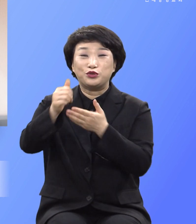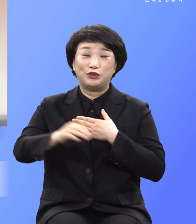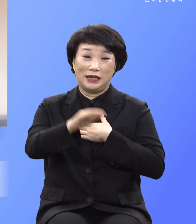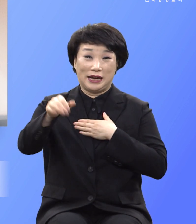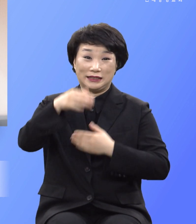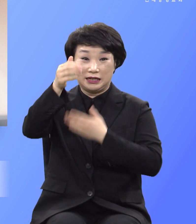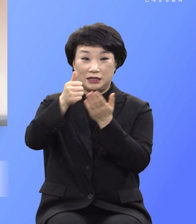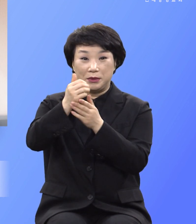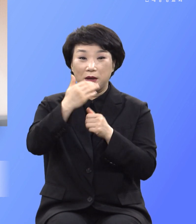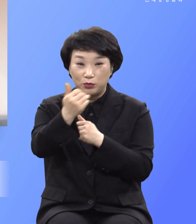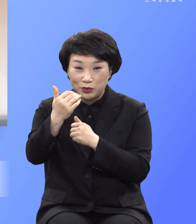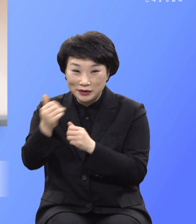시작!